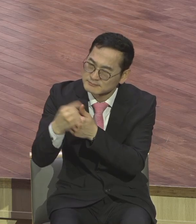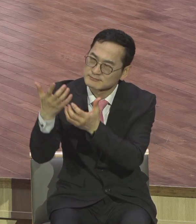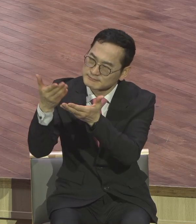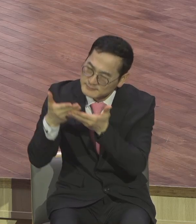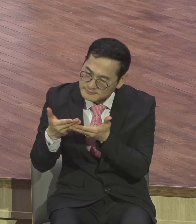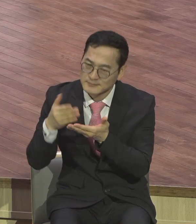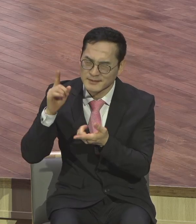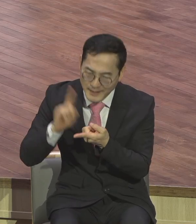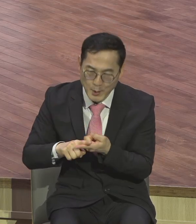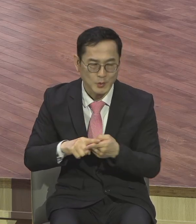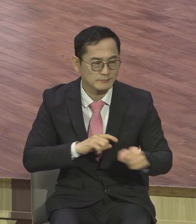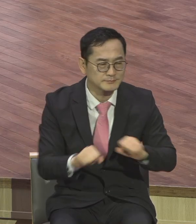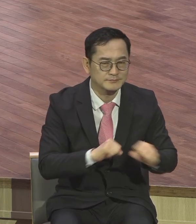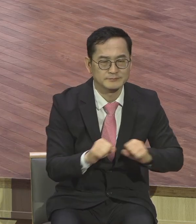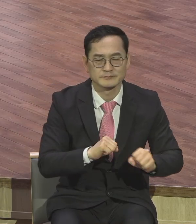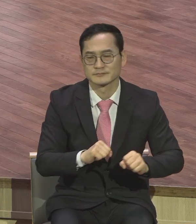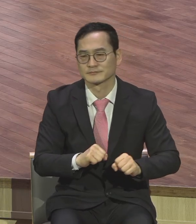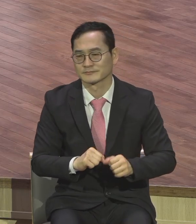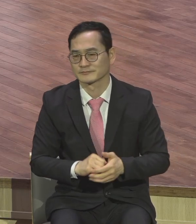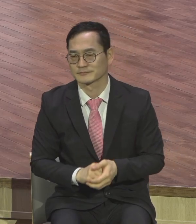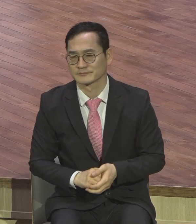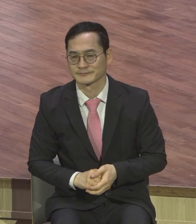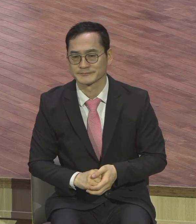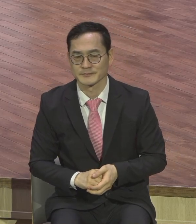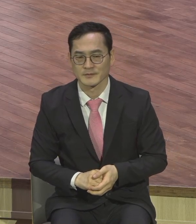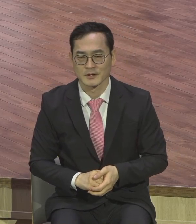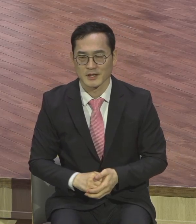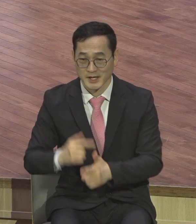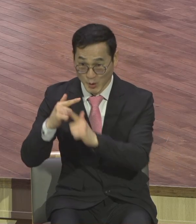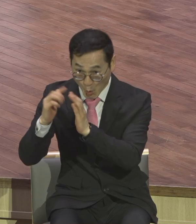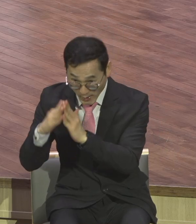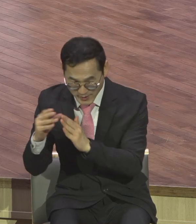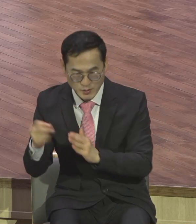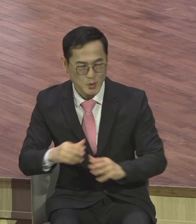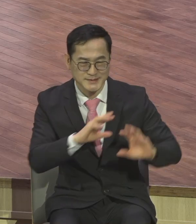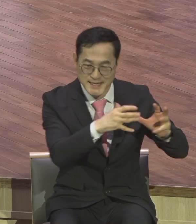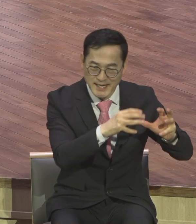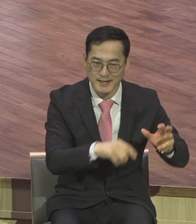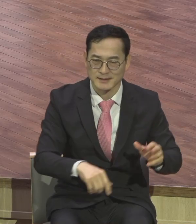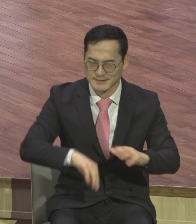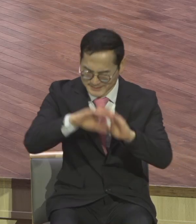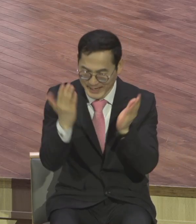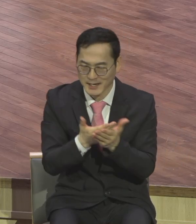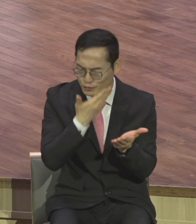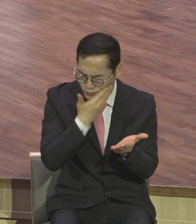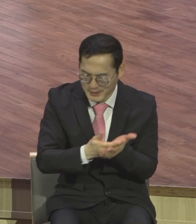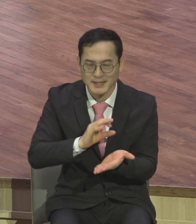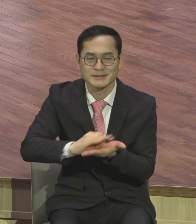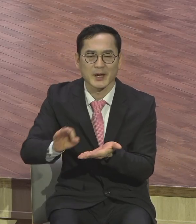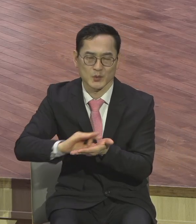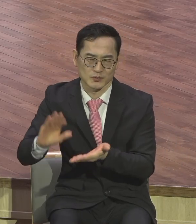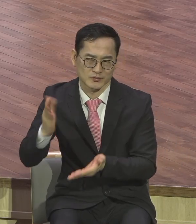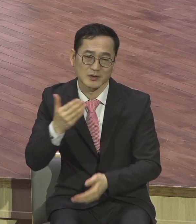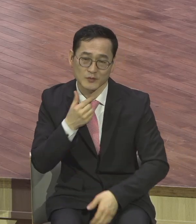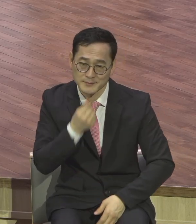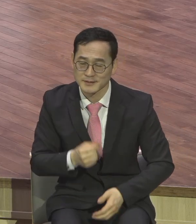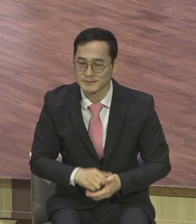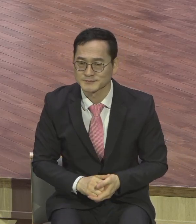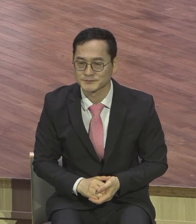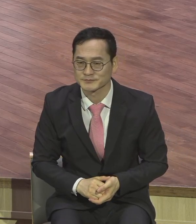교회 현장과 세상 현장 이 속에 여러분은 서인받아야 됩니다 지금 교회가 여러분에게 죽게 서인받는 기쁨을